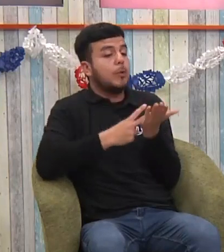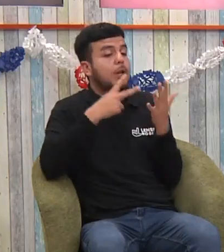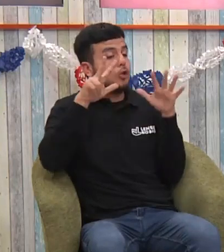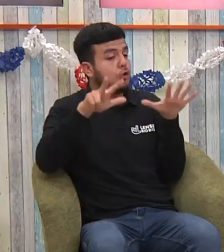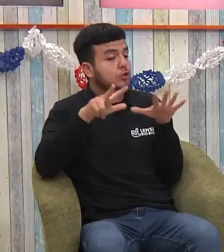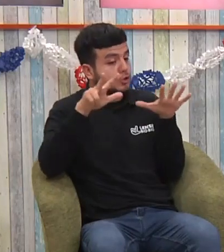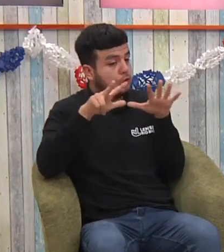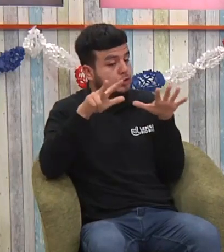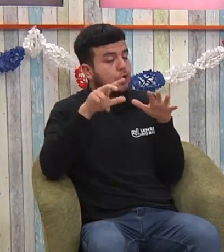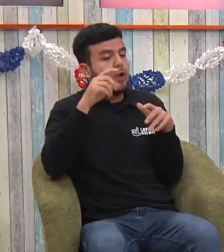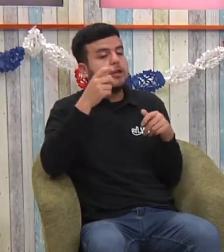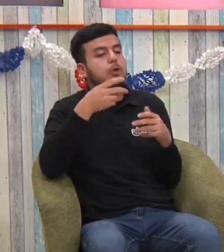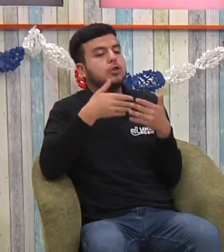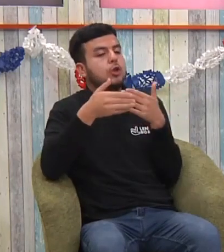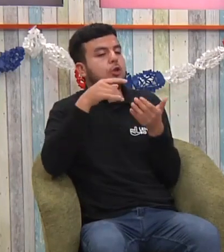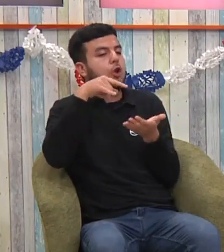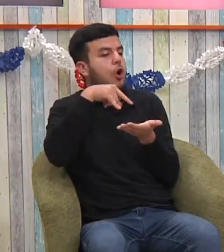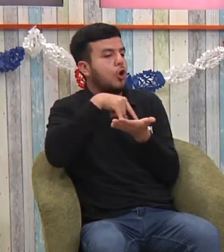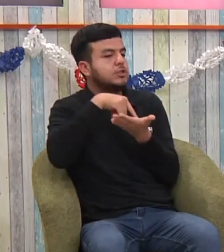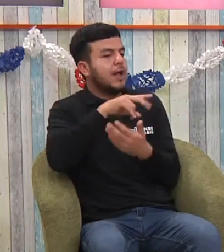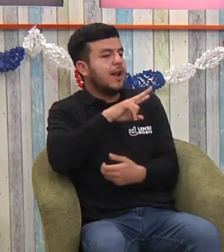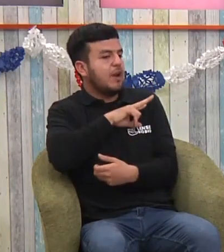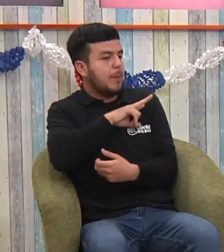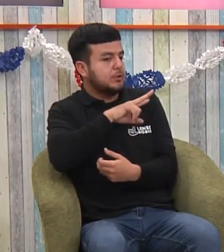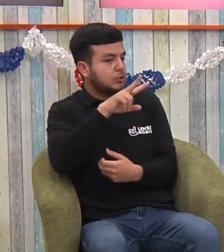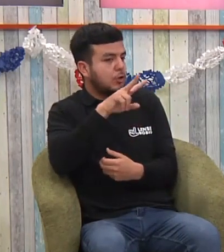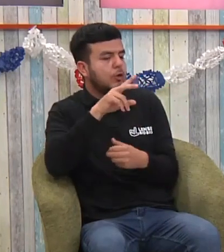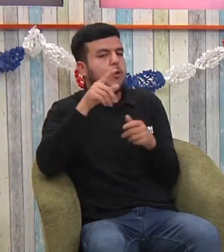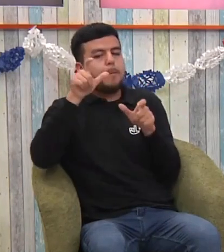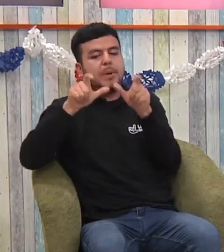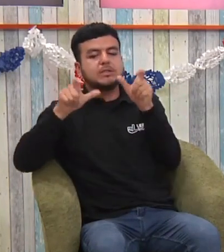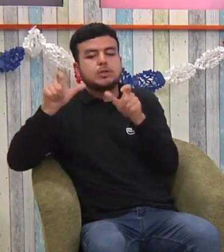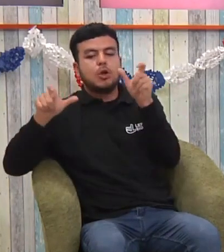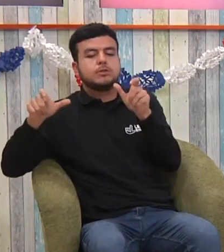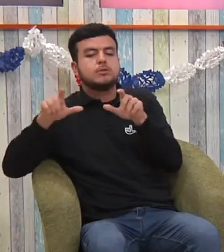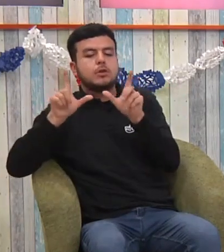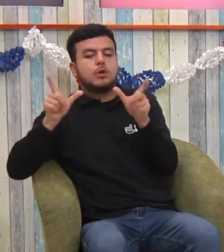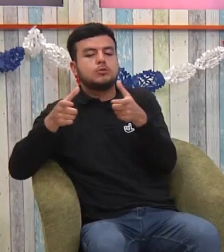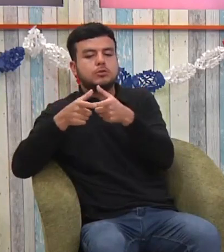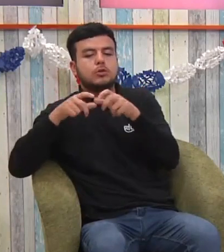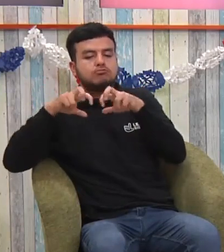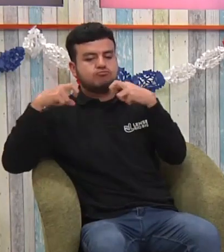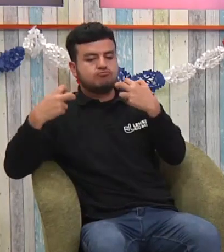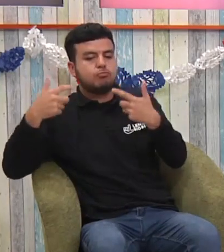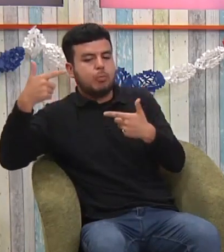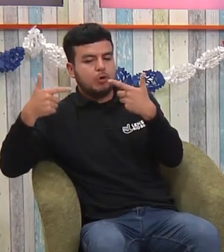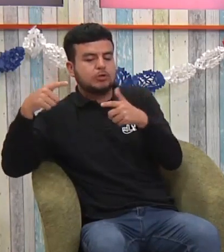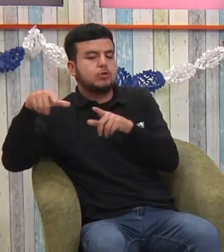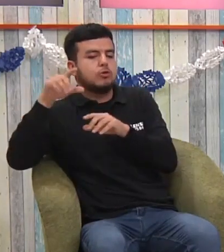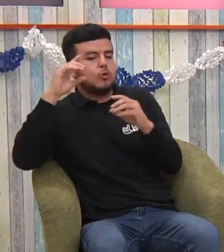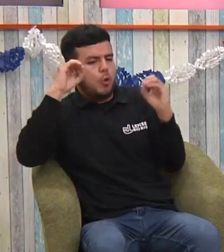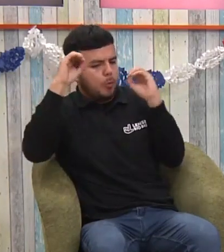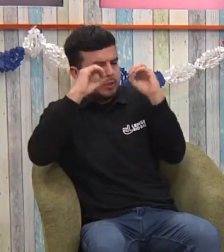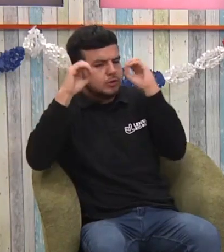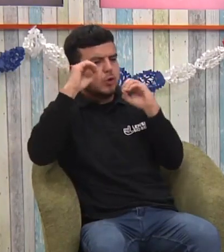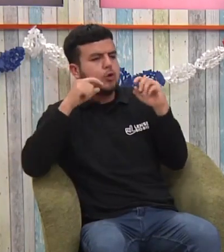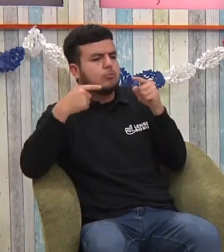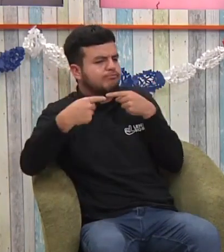Y, por ejemplo, 2018 en el Congreso se hizo esta solicitud, se crearon comisiones, ahí hubieron